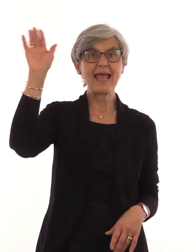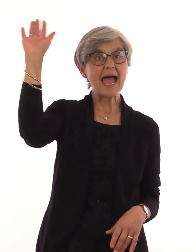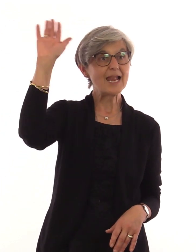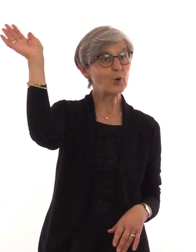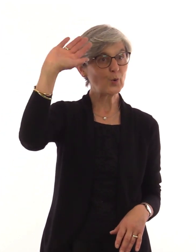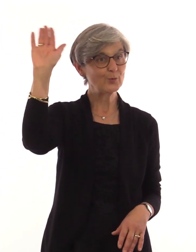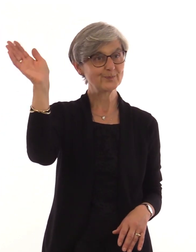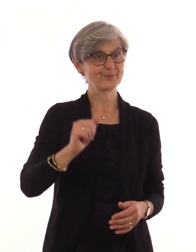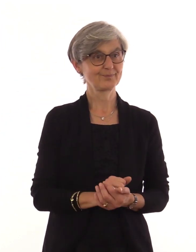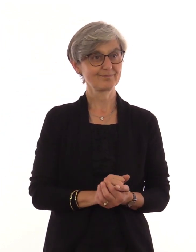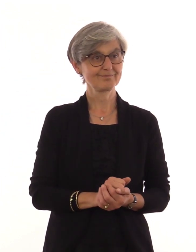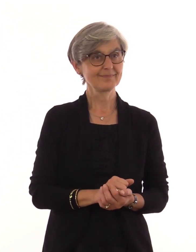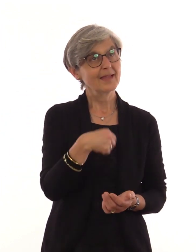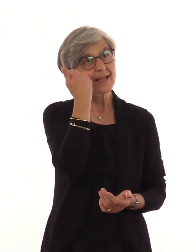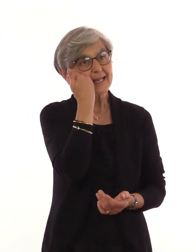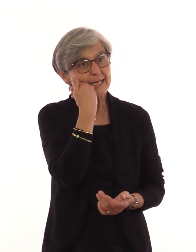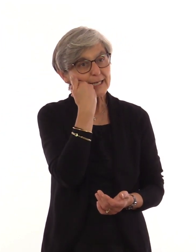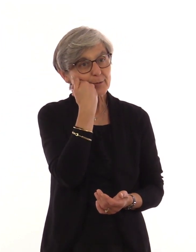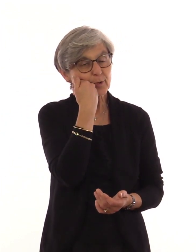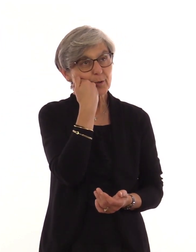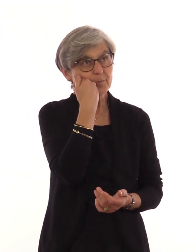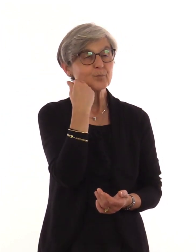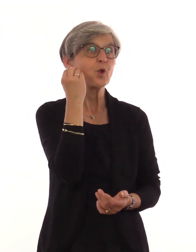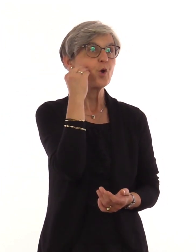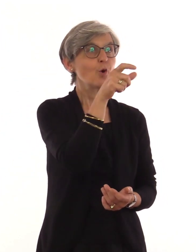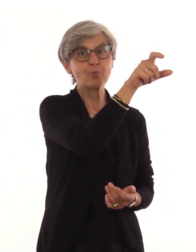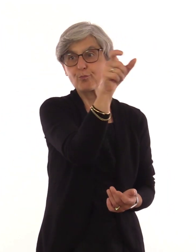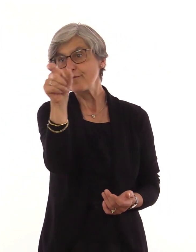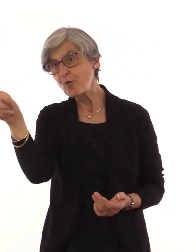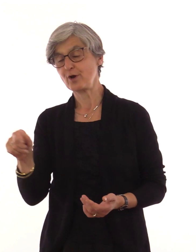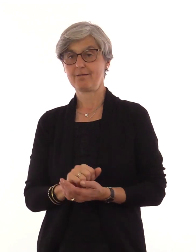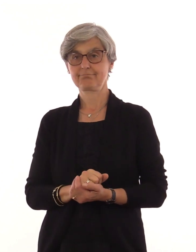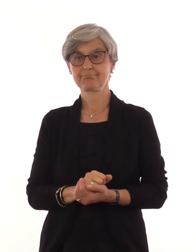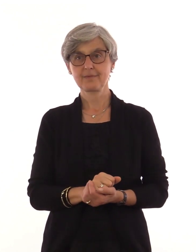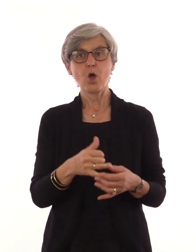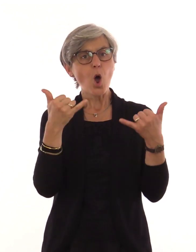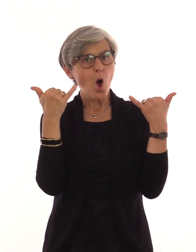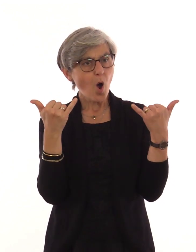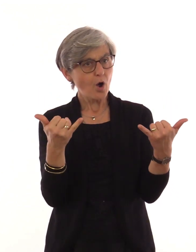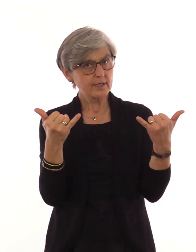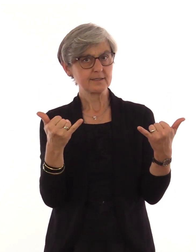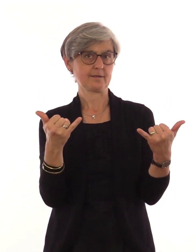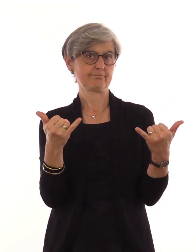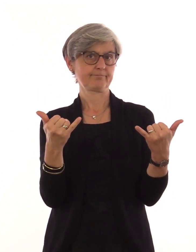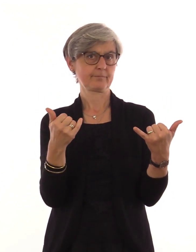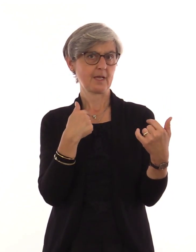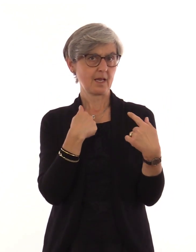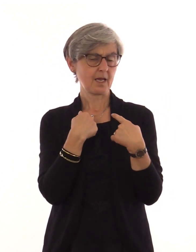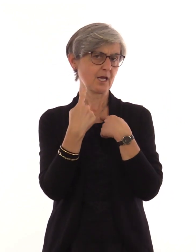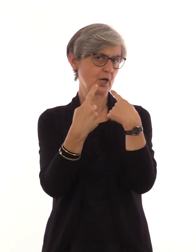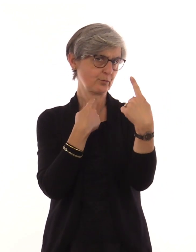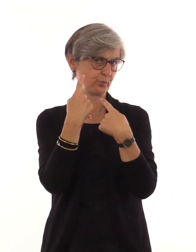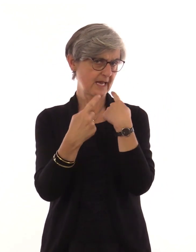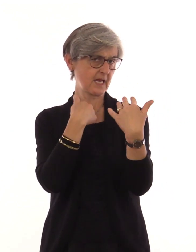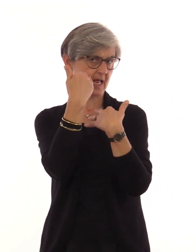Liebe Bewohnerinnen und Bewohner, heute spreche ich zu euch